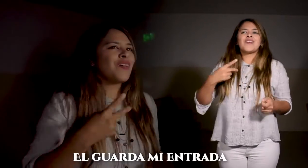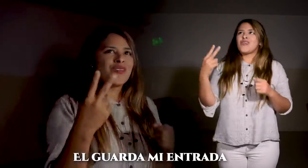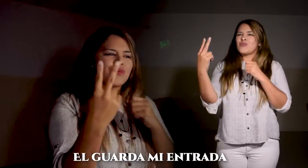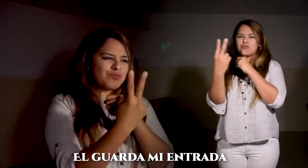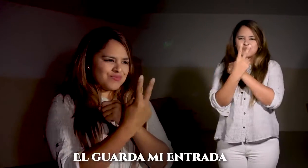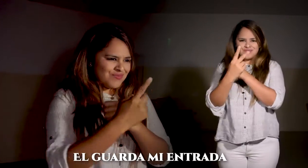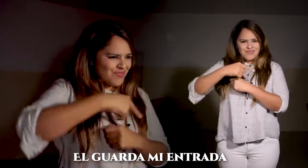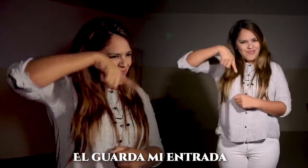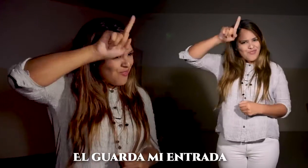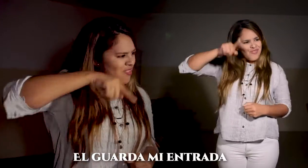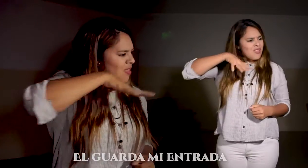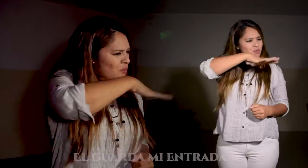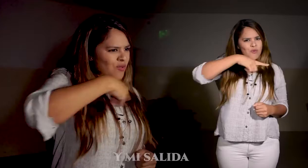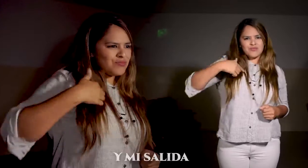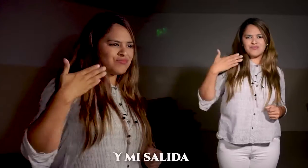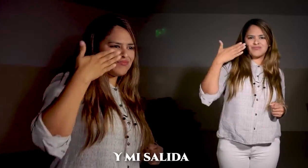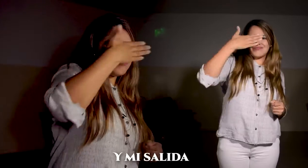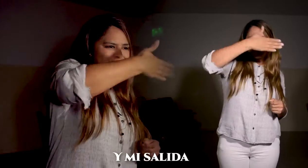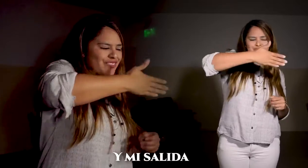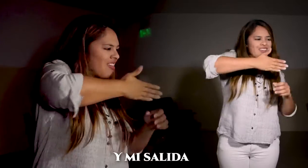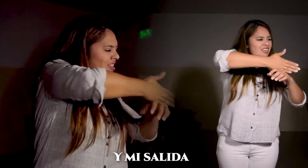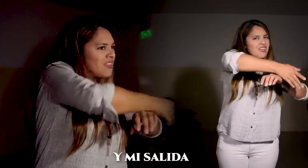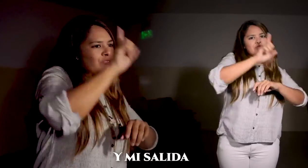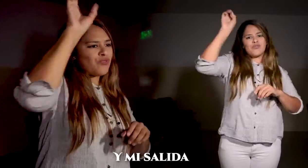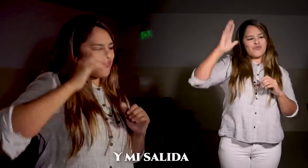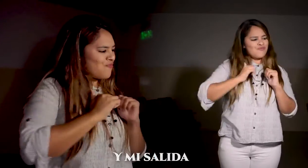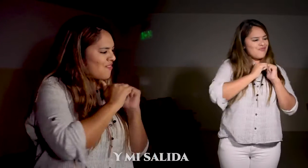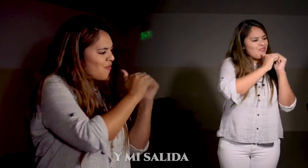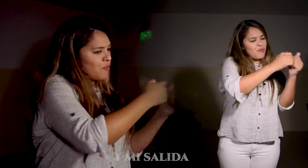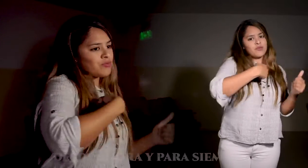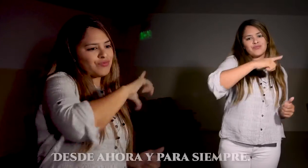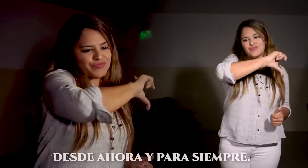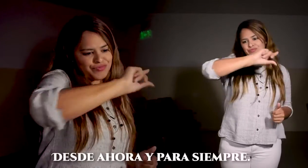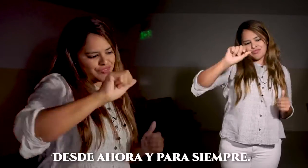mi entrada y mi salida, Él